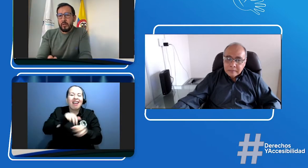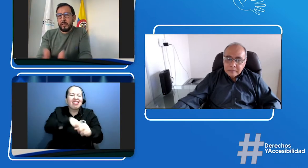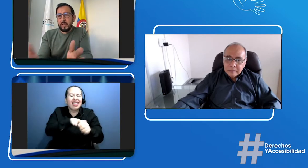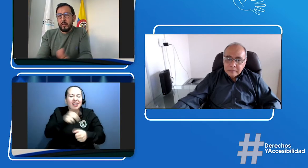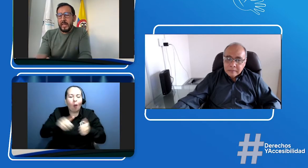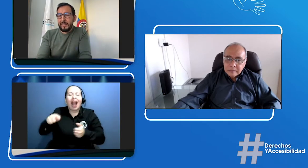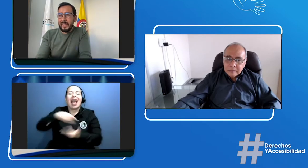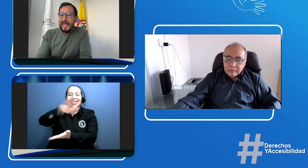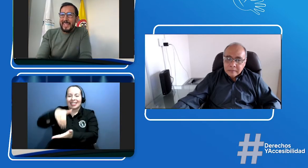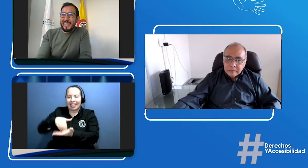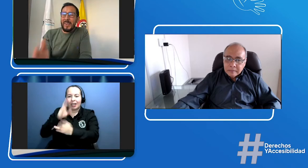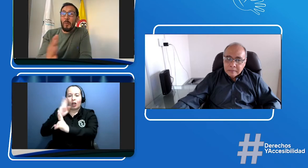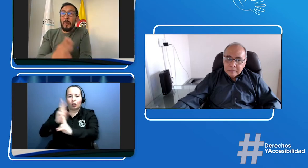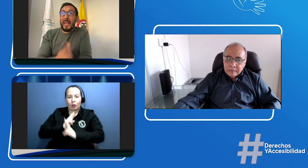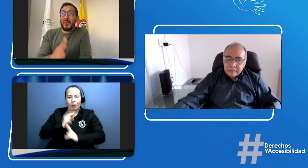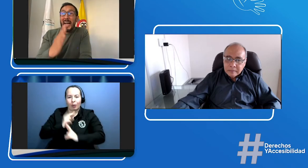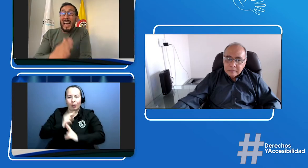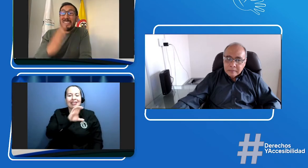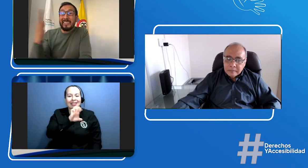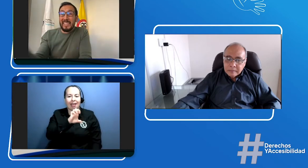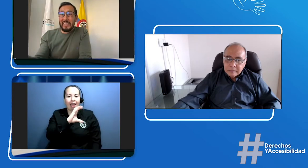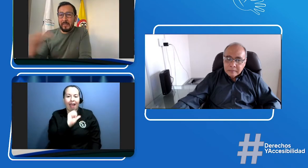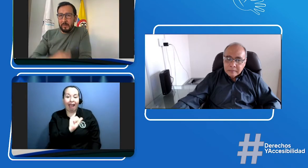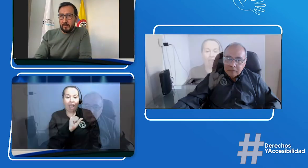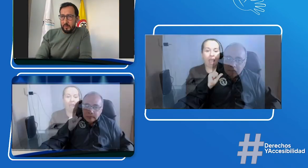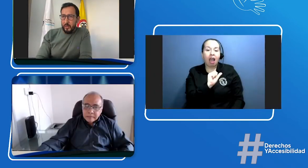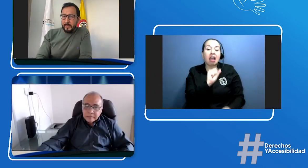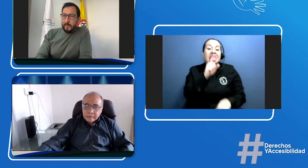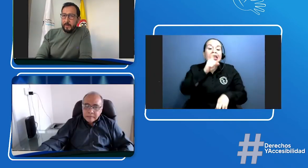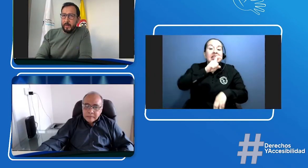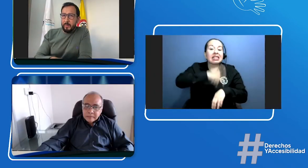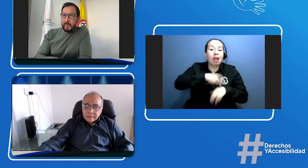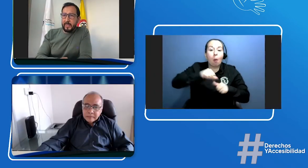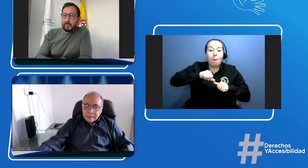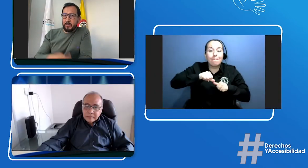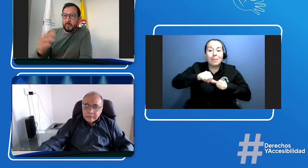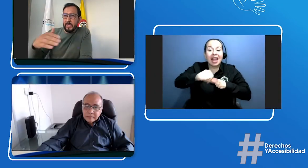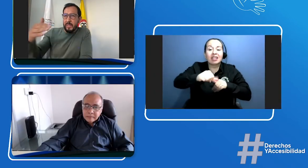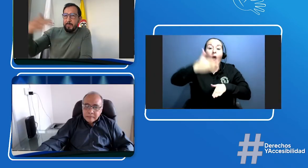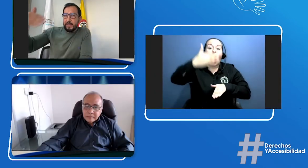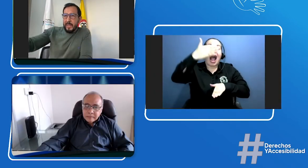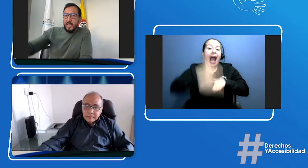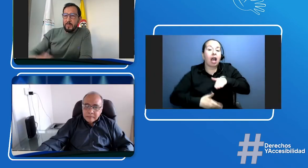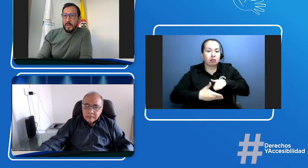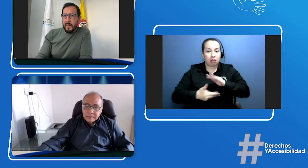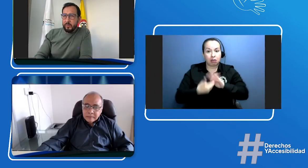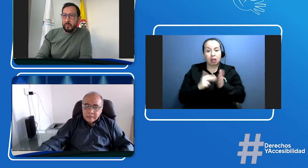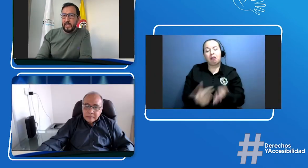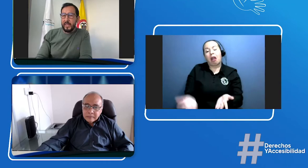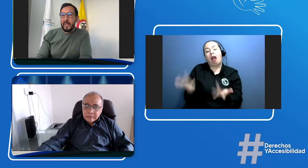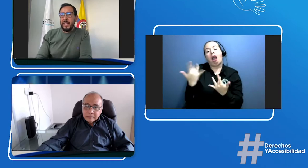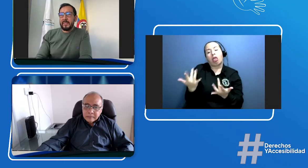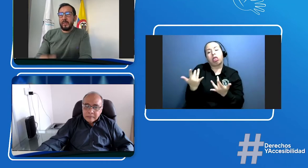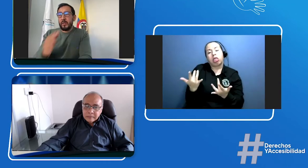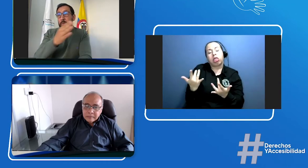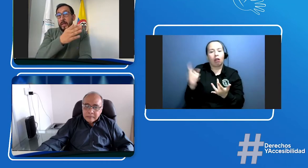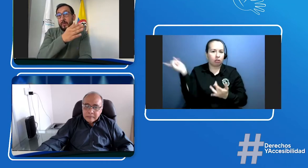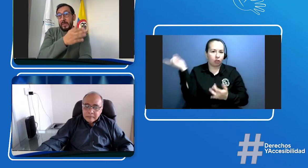y los SEAS, tienen un plazo hasta, no es que efectivamente tengan que pasar el año para que eso suceda, sino tienen un plazo de